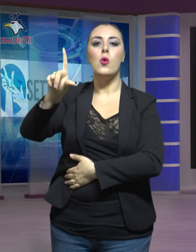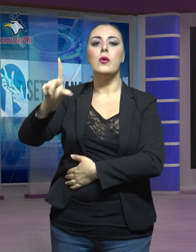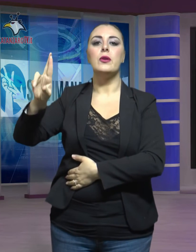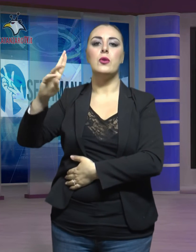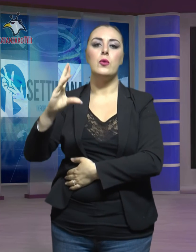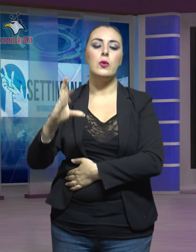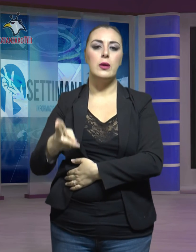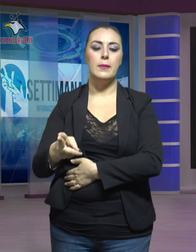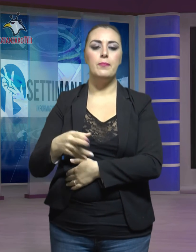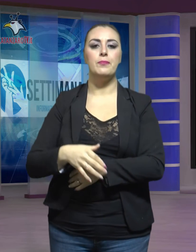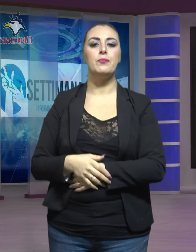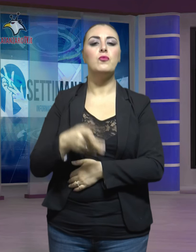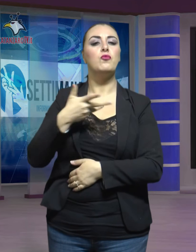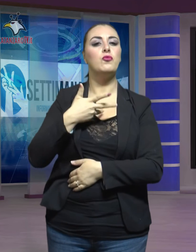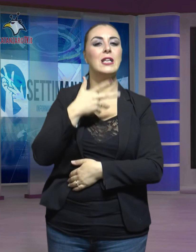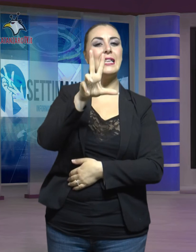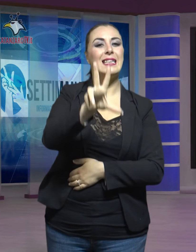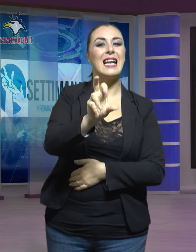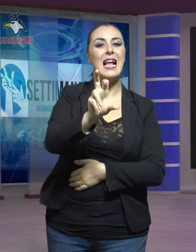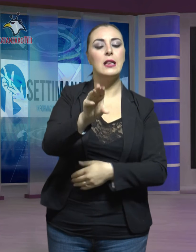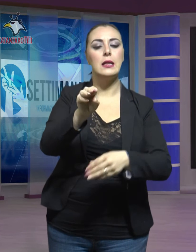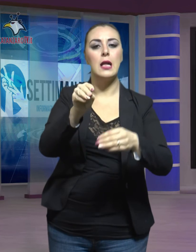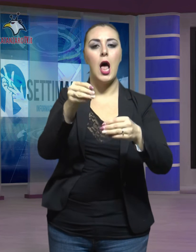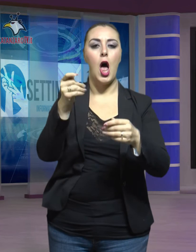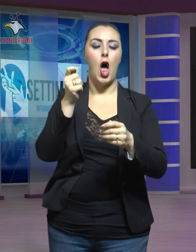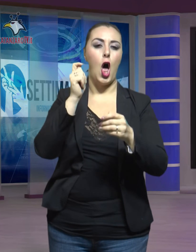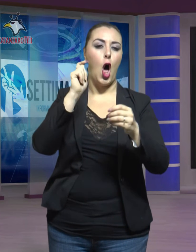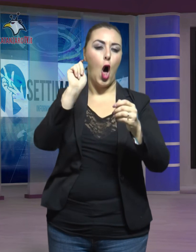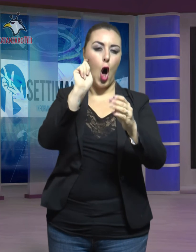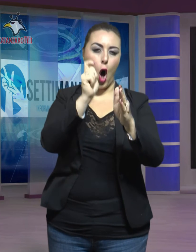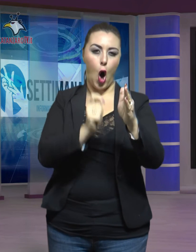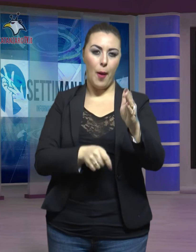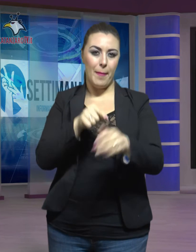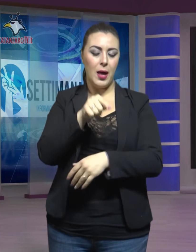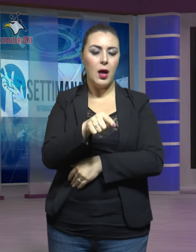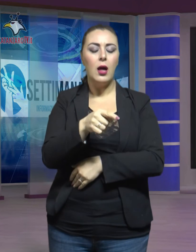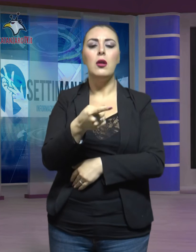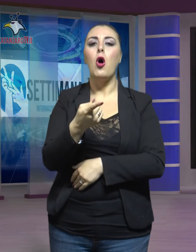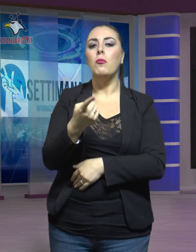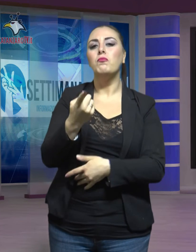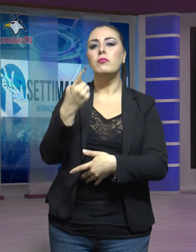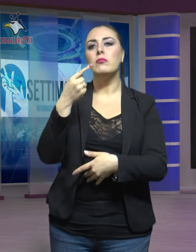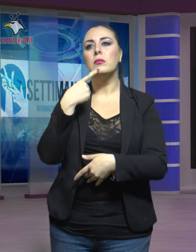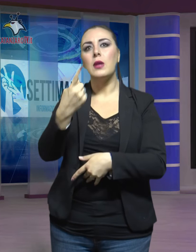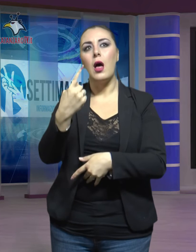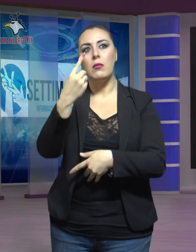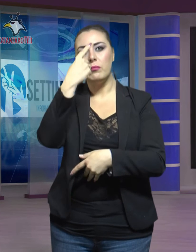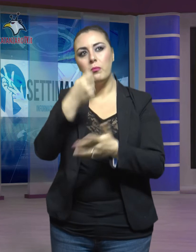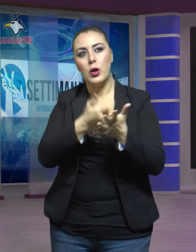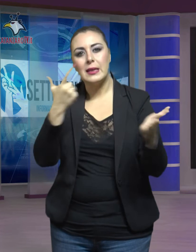presenza di 30 opere raffigura l'importanza del concetto tridimensionale dei lavori